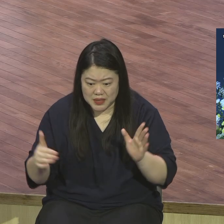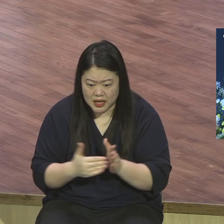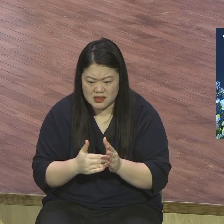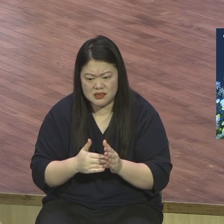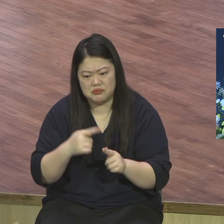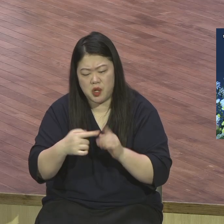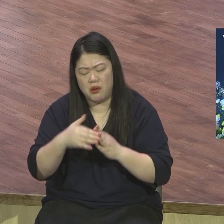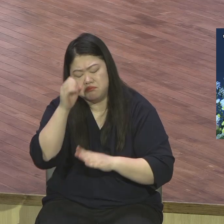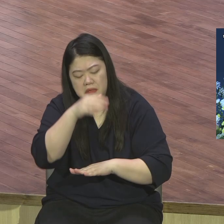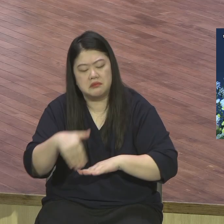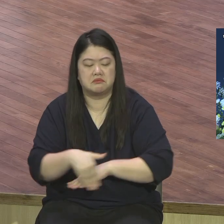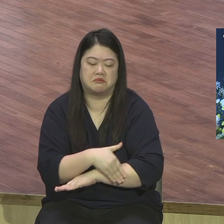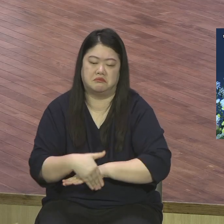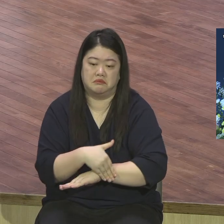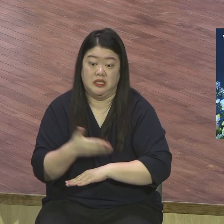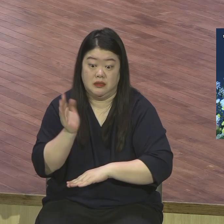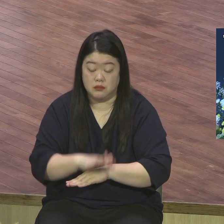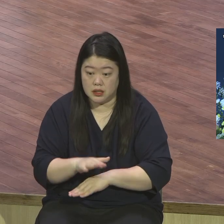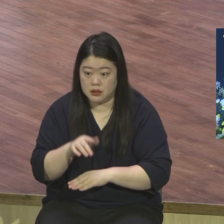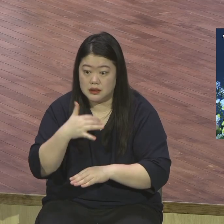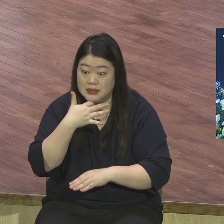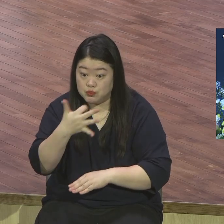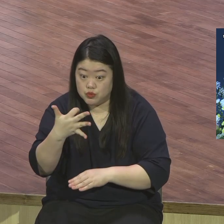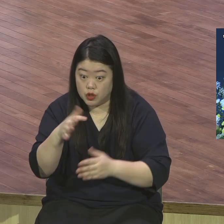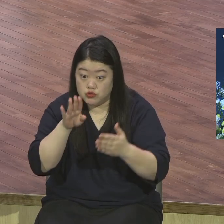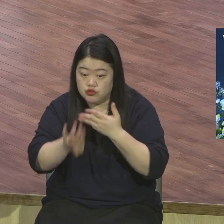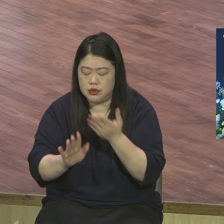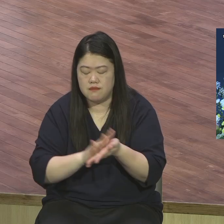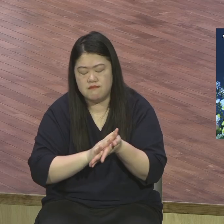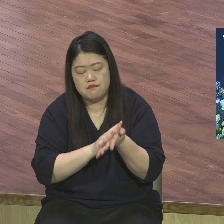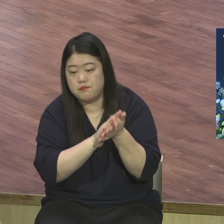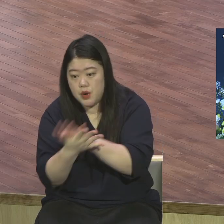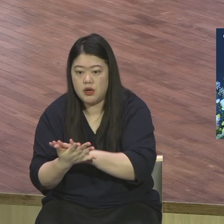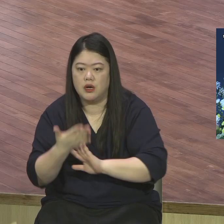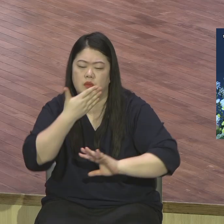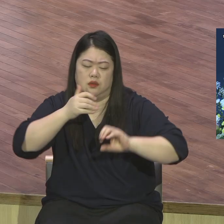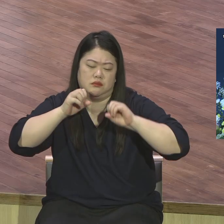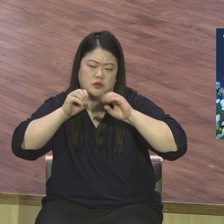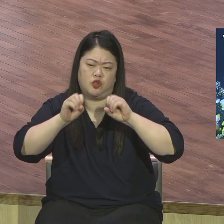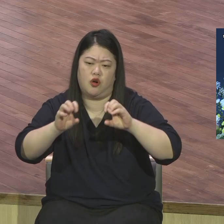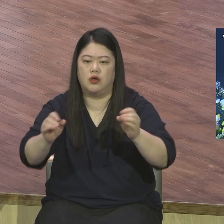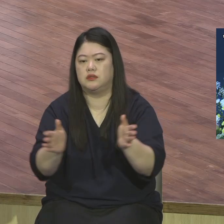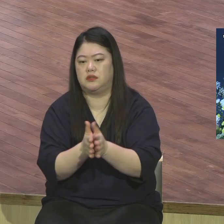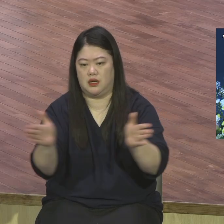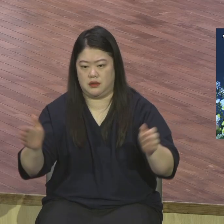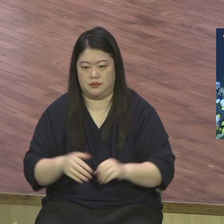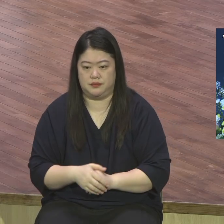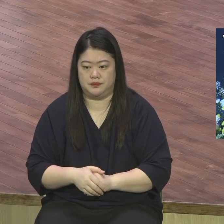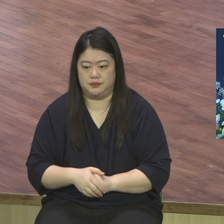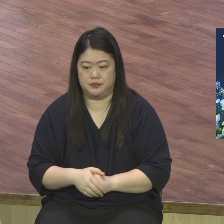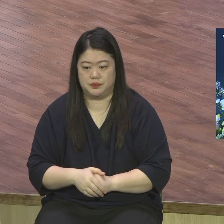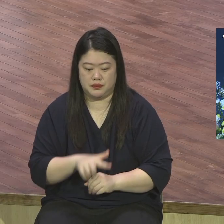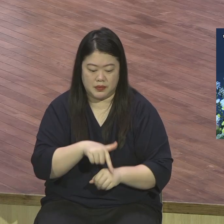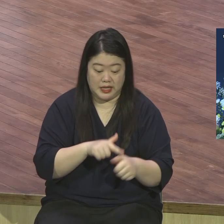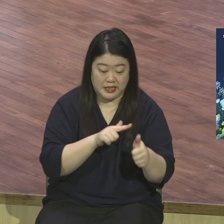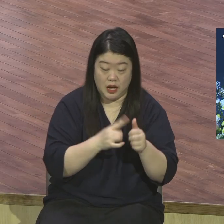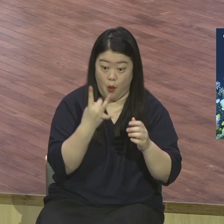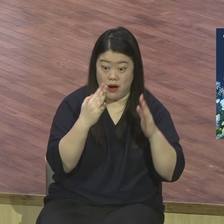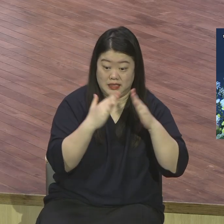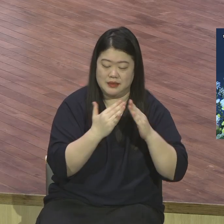살았고 건대 성교에 불을 붙였습니다 그는 체코에서 신앙의 자유를 찾아